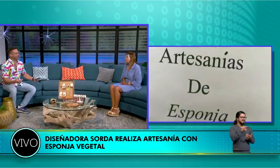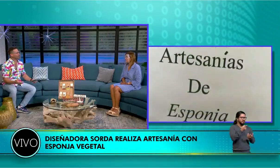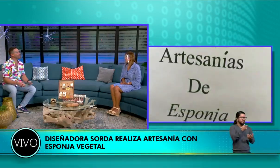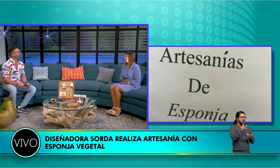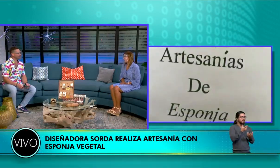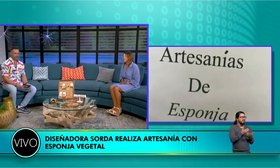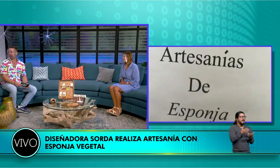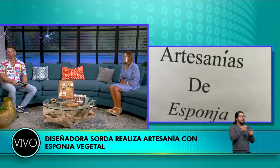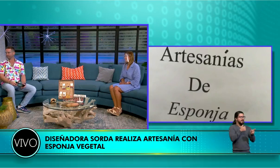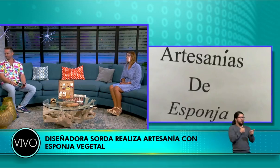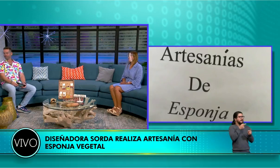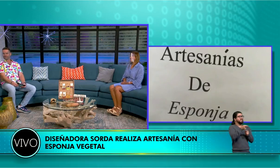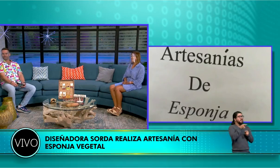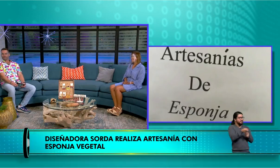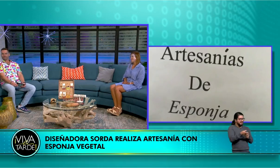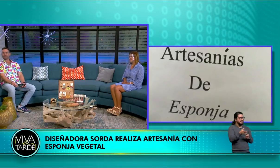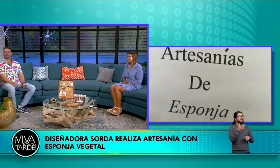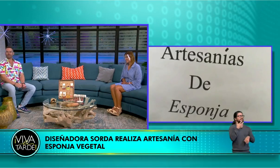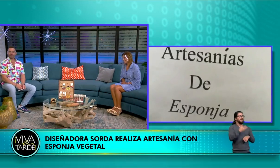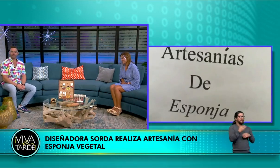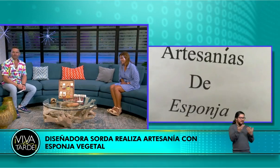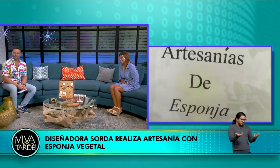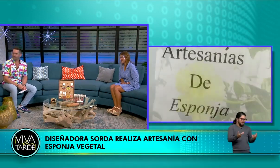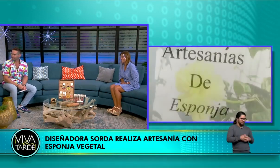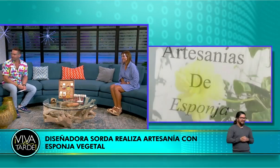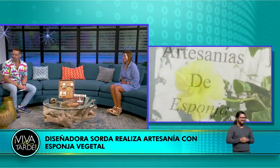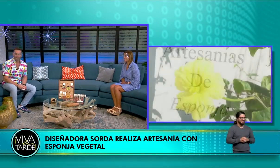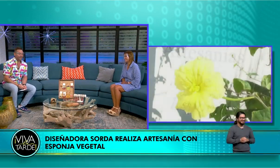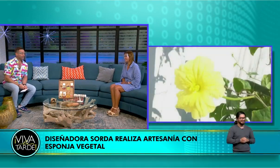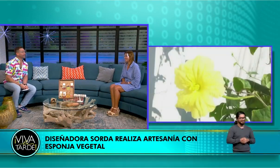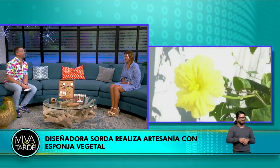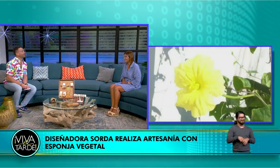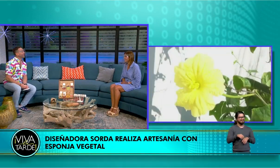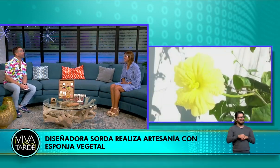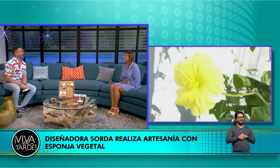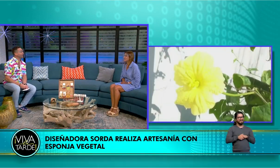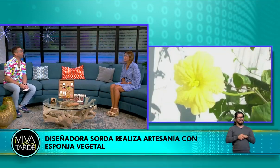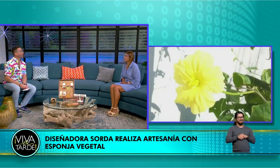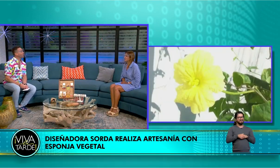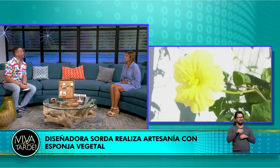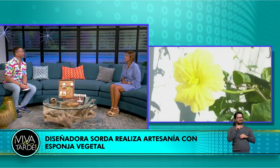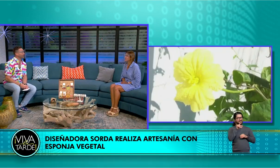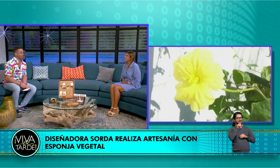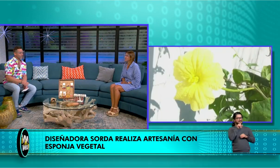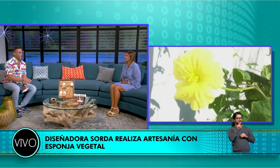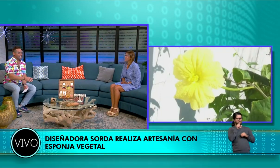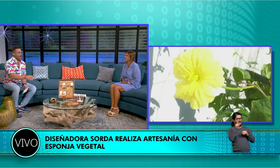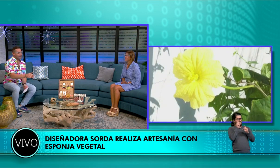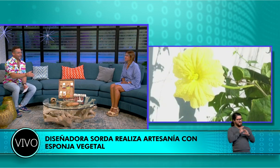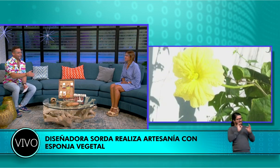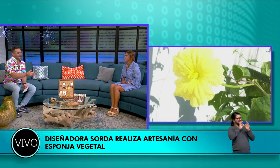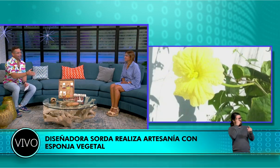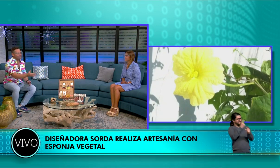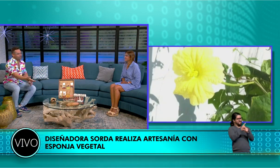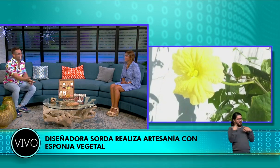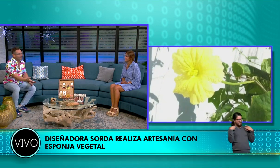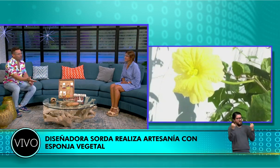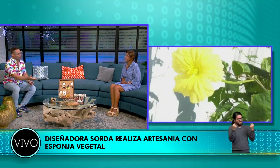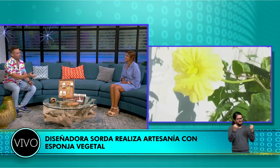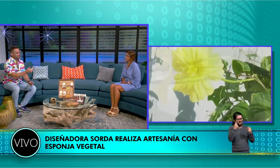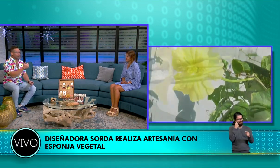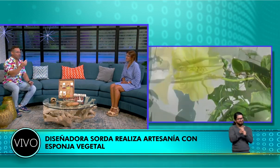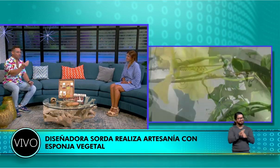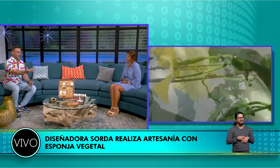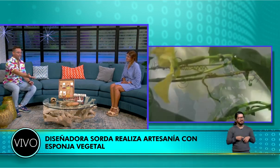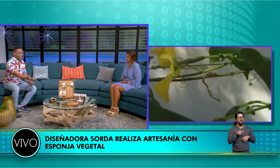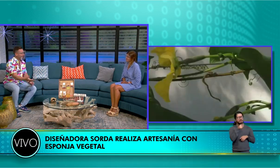difícil, pero la vida continúa. Exactamente, y con más fuerza que nunca. ¿En qué te inspiras